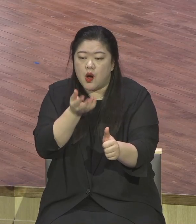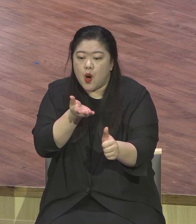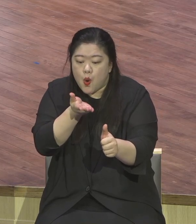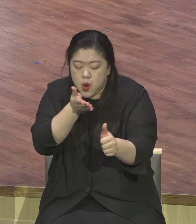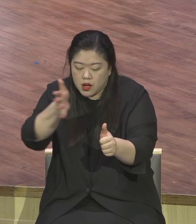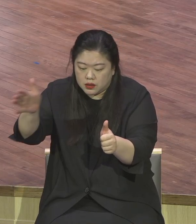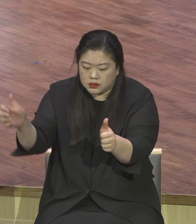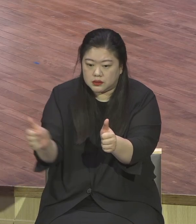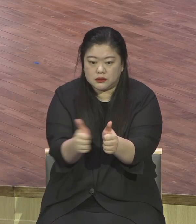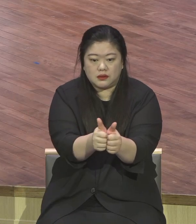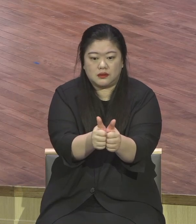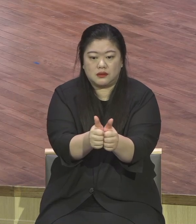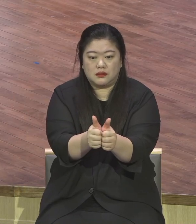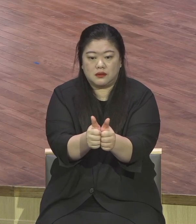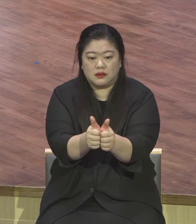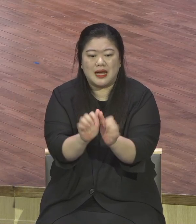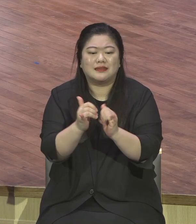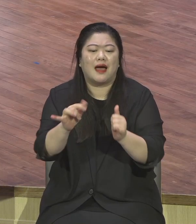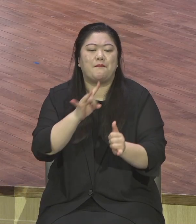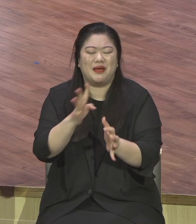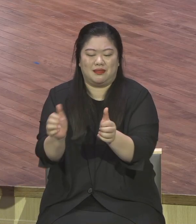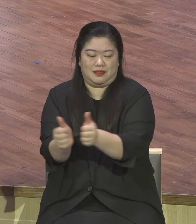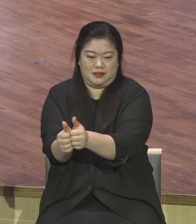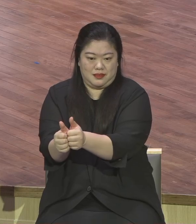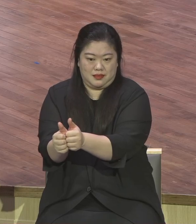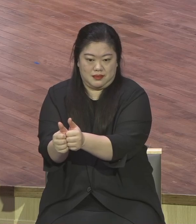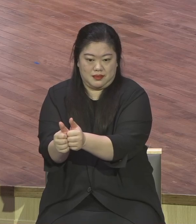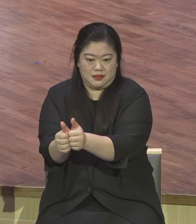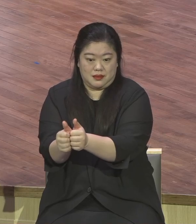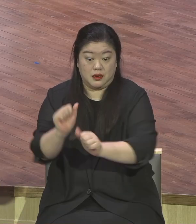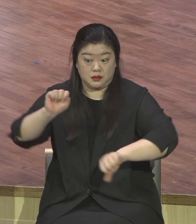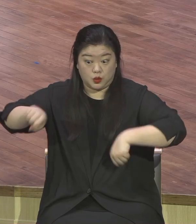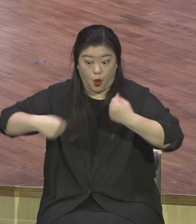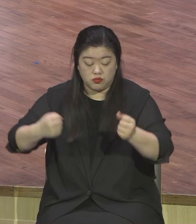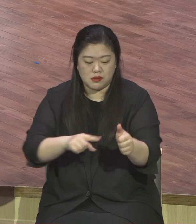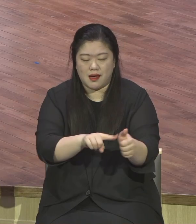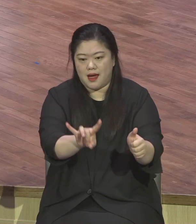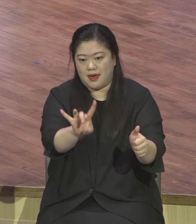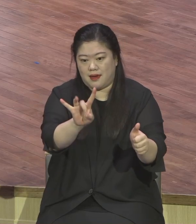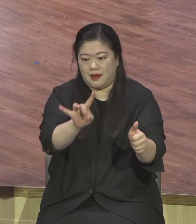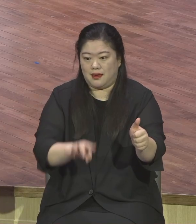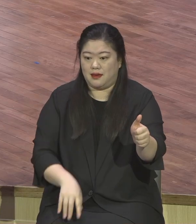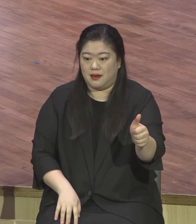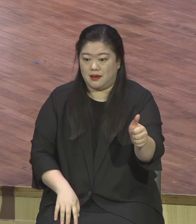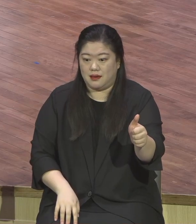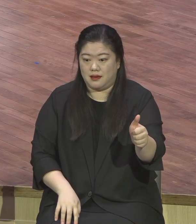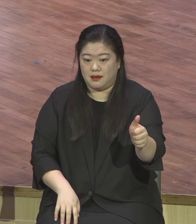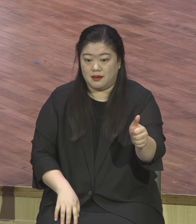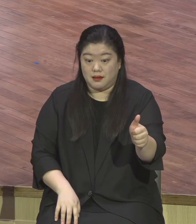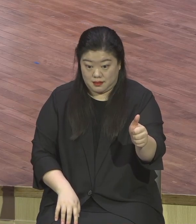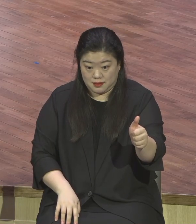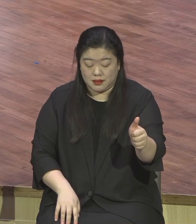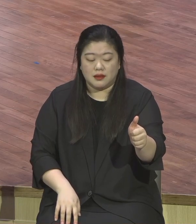사람만 영적 존재예요 영적 존재예요 하나님을 닮았어요 하늘을 닮았다는 말은